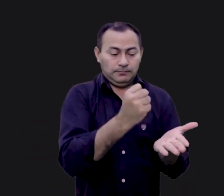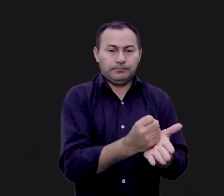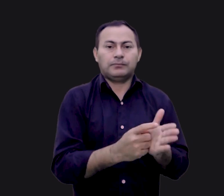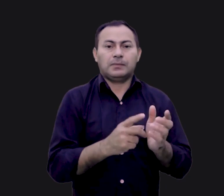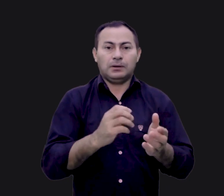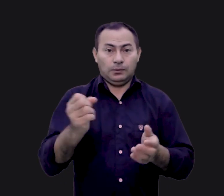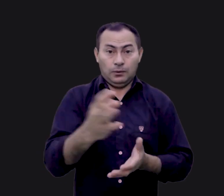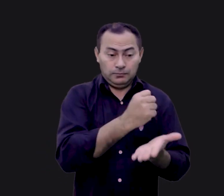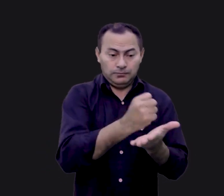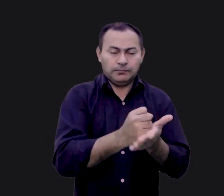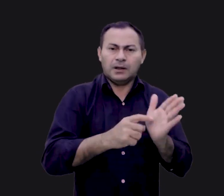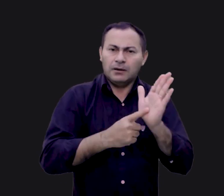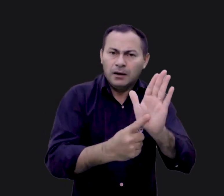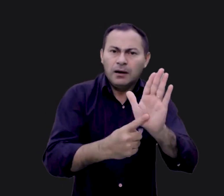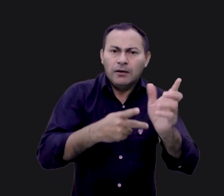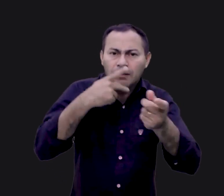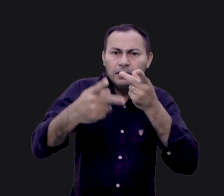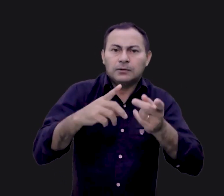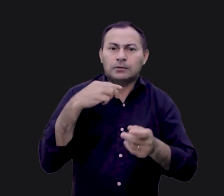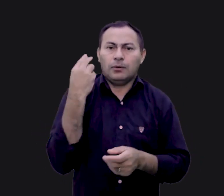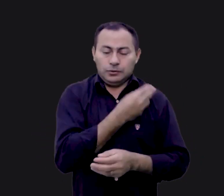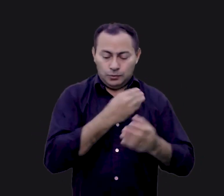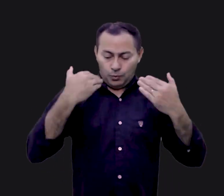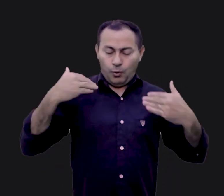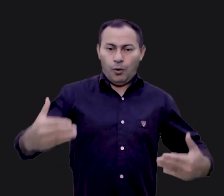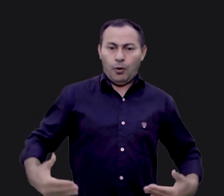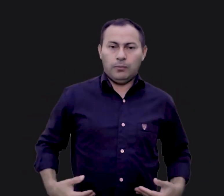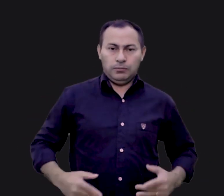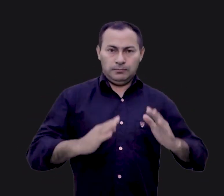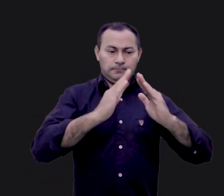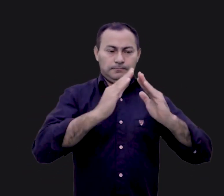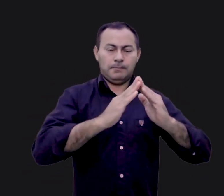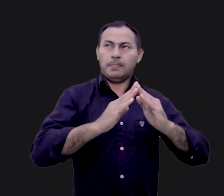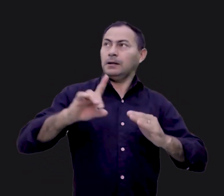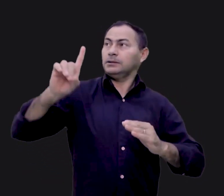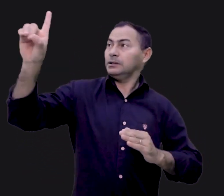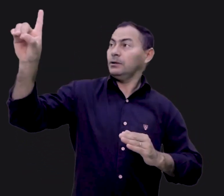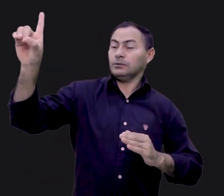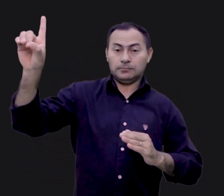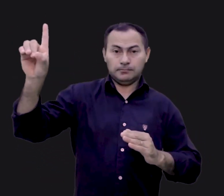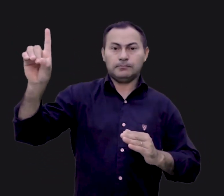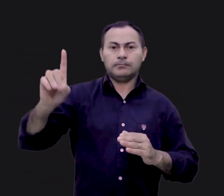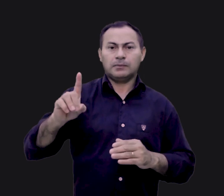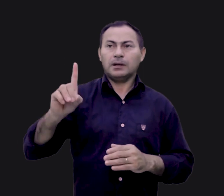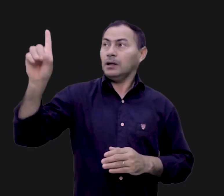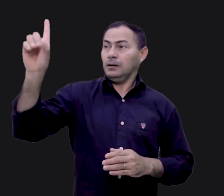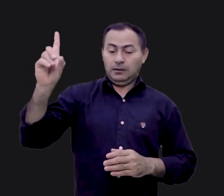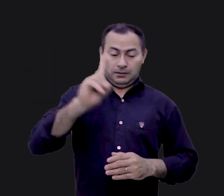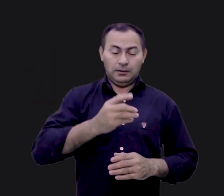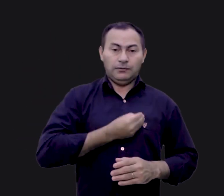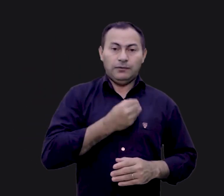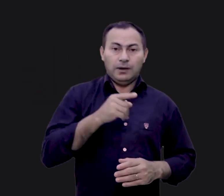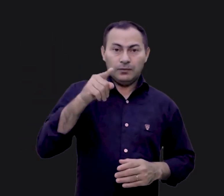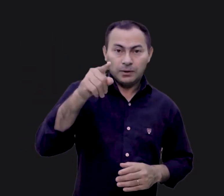Testamento diz, você sabe que o nosso corpo é templo da morada de Deus e que ele vive em você?